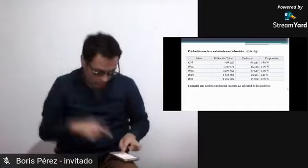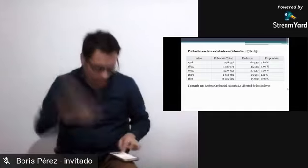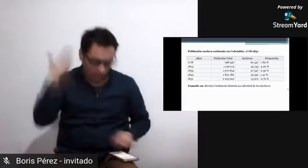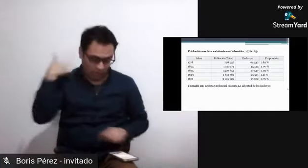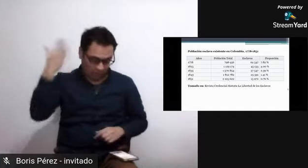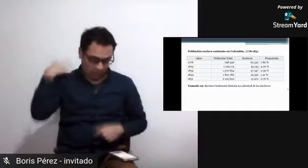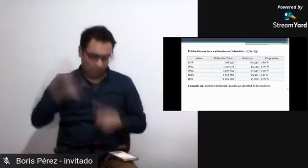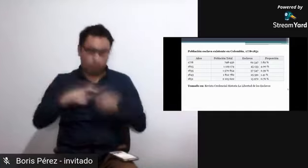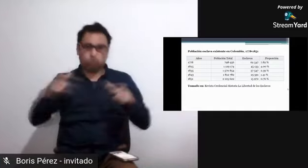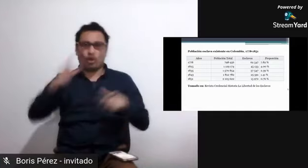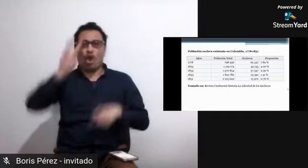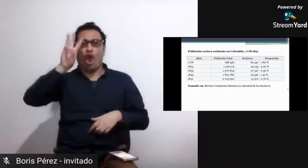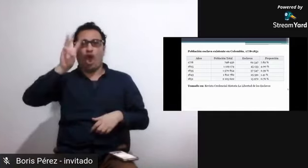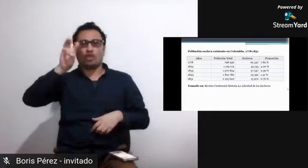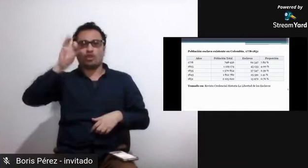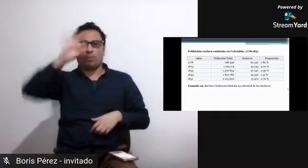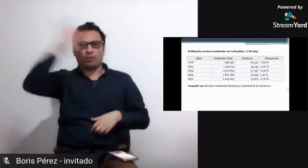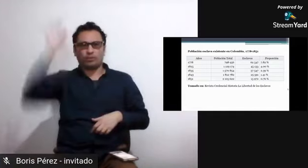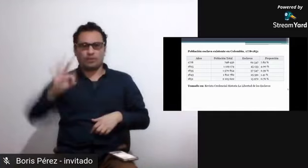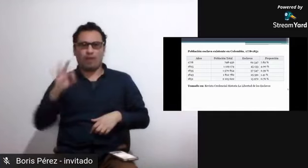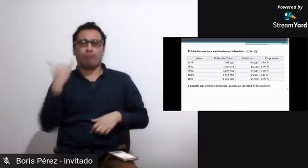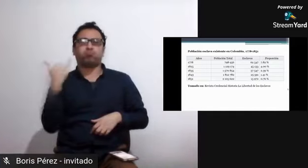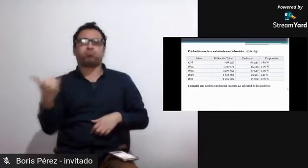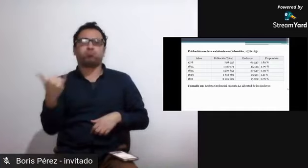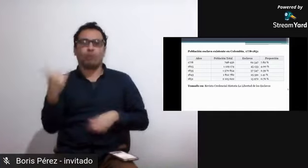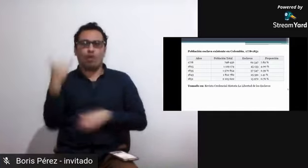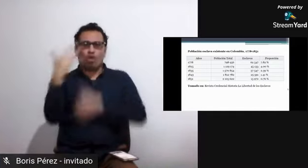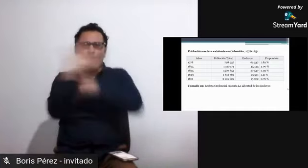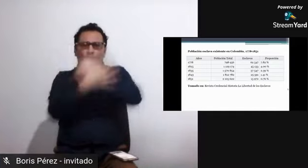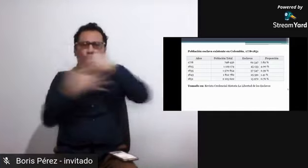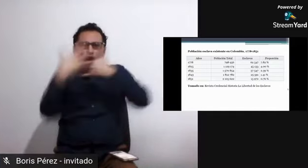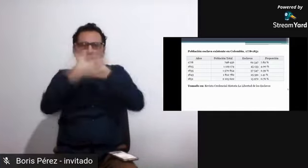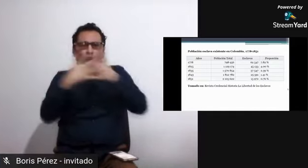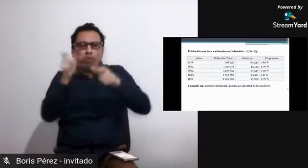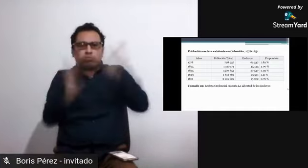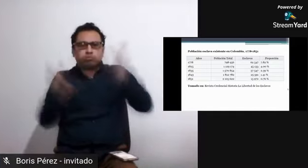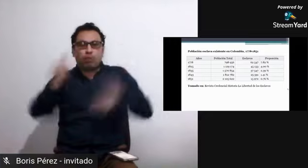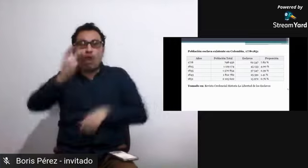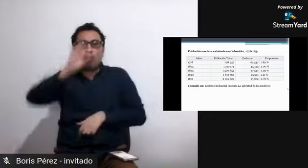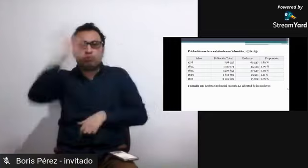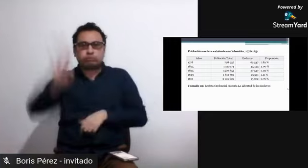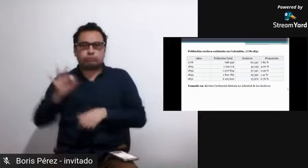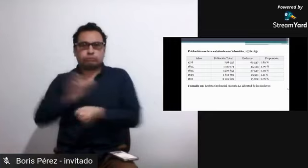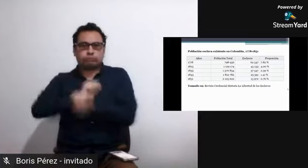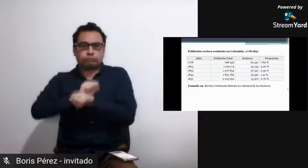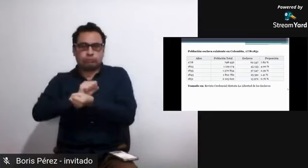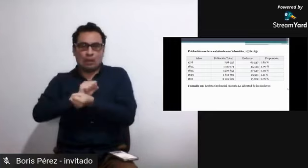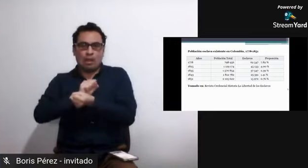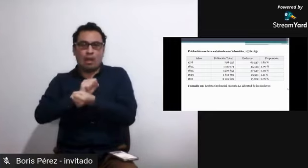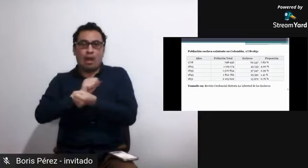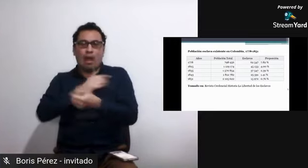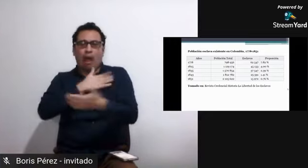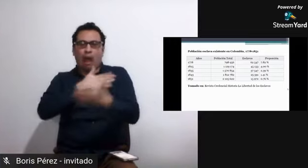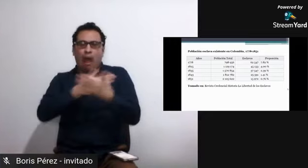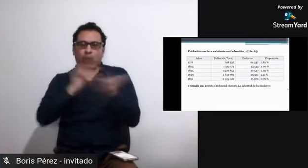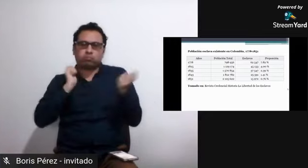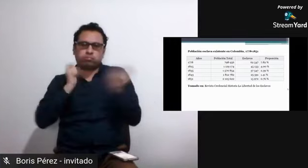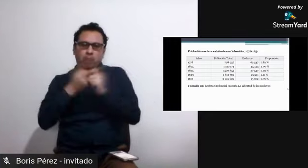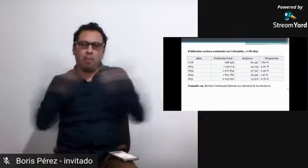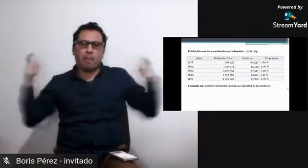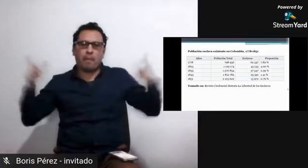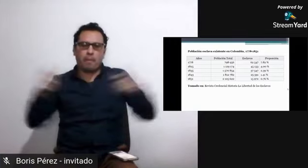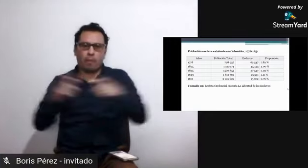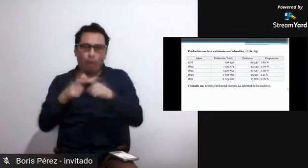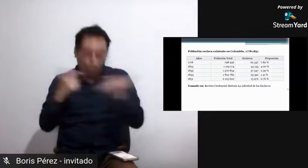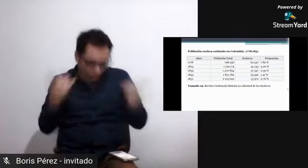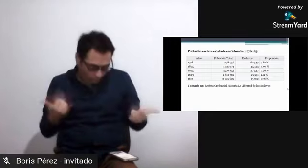Pero nótese que no se reduce por completo, sino que hay una pequeña disminución. se sigue hablando de un